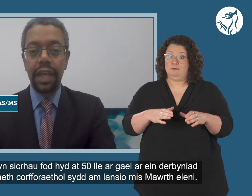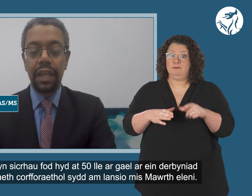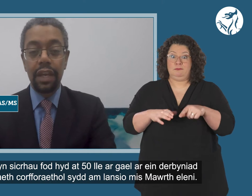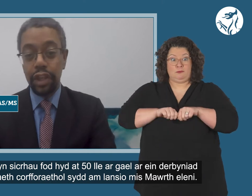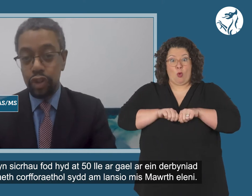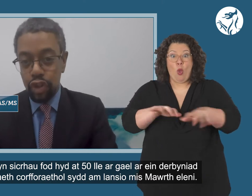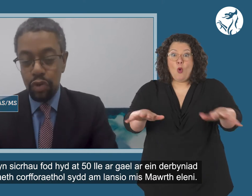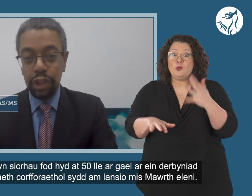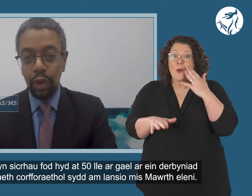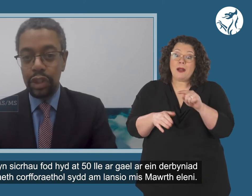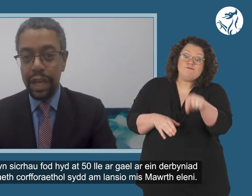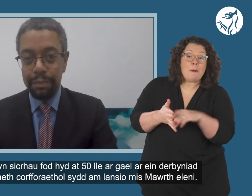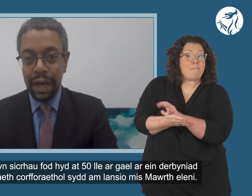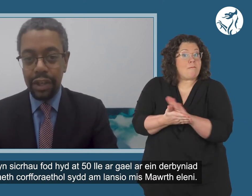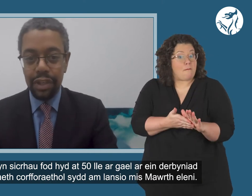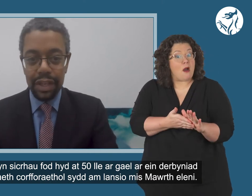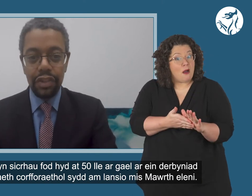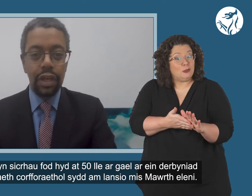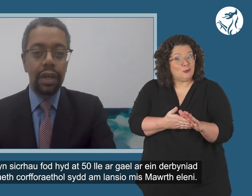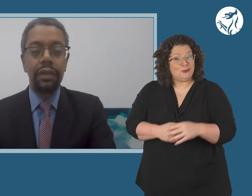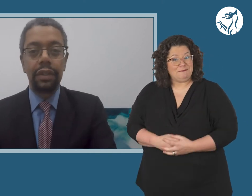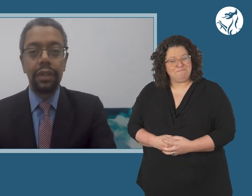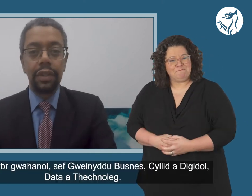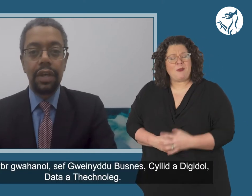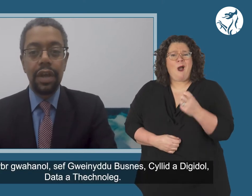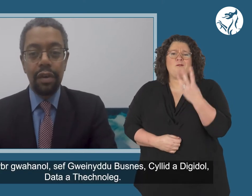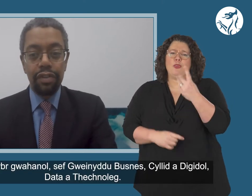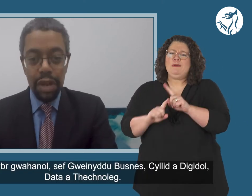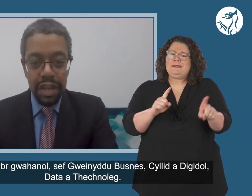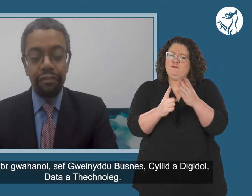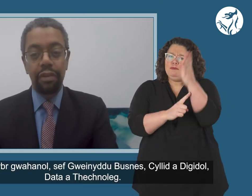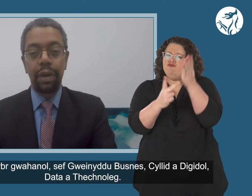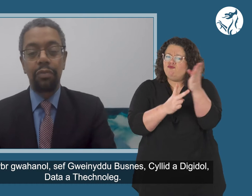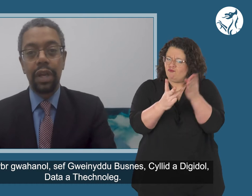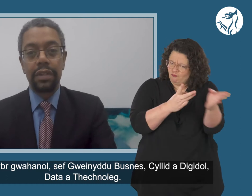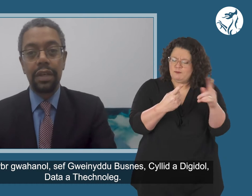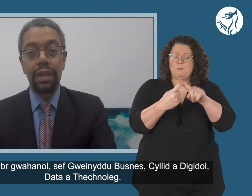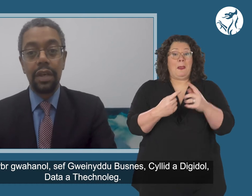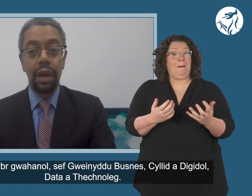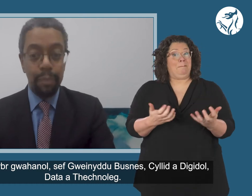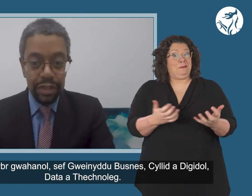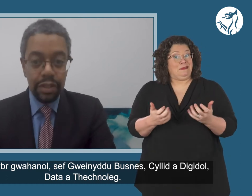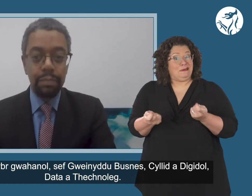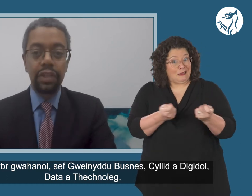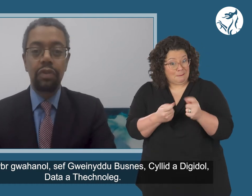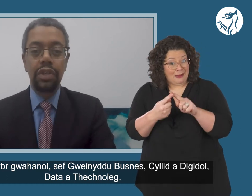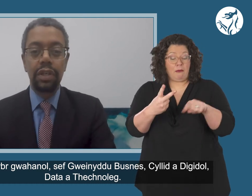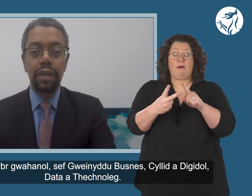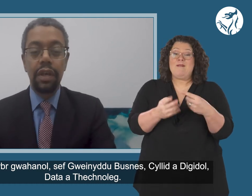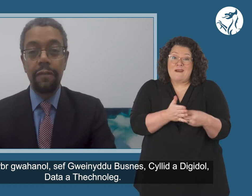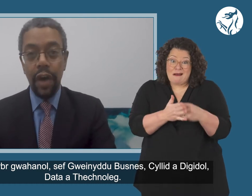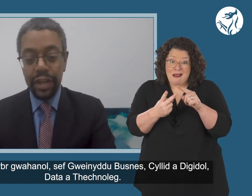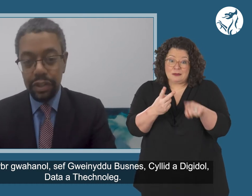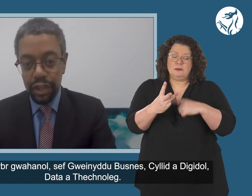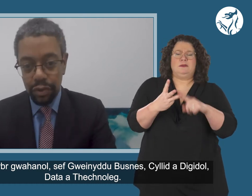intake that is due to launch in March this year. There are three different pathways. A business administration,